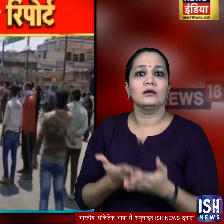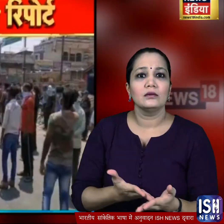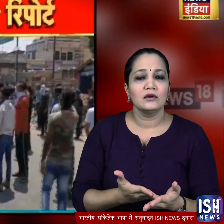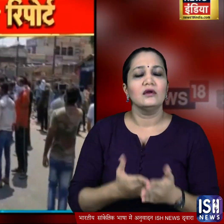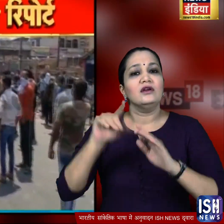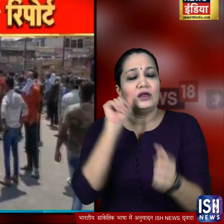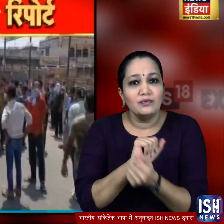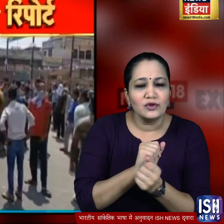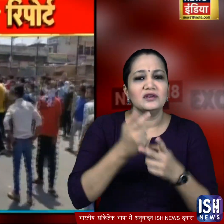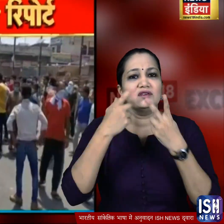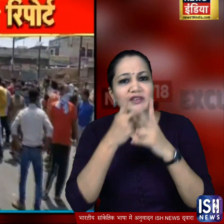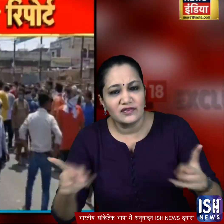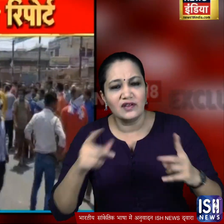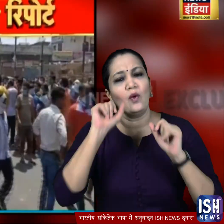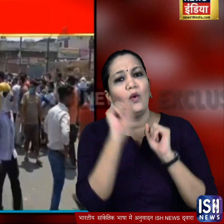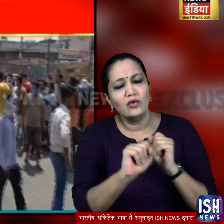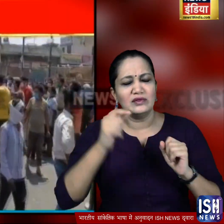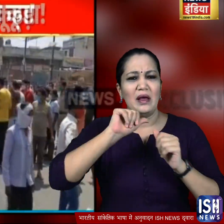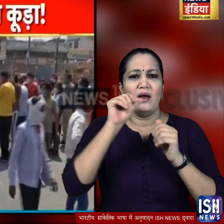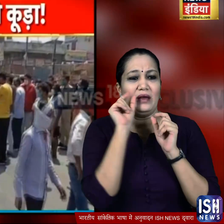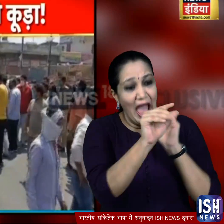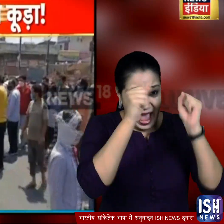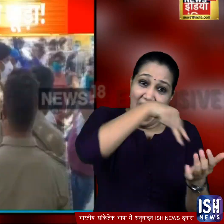उन्होंने पुलिस वालों के खिलाफ उनकी मौझूदगी में जम कर नारे लगाए